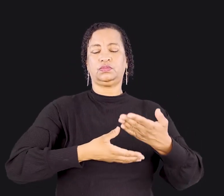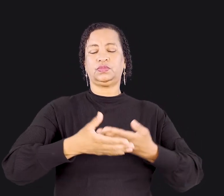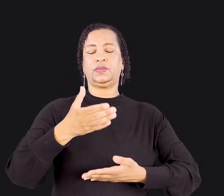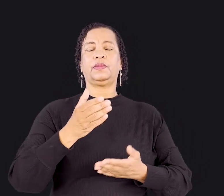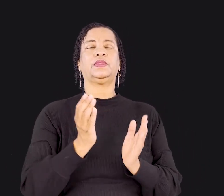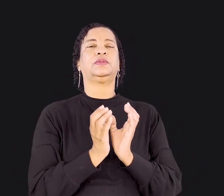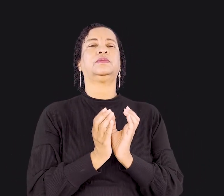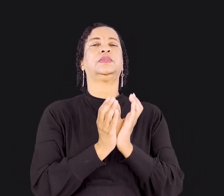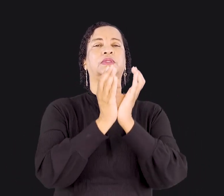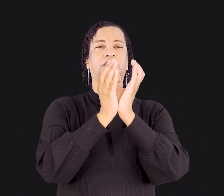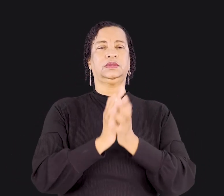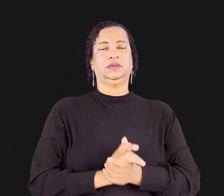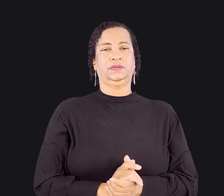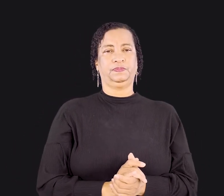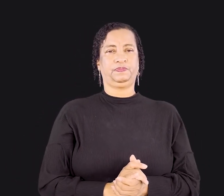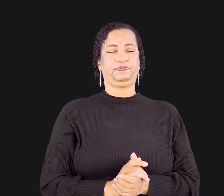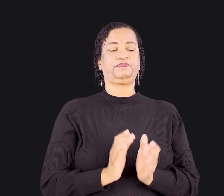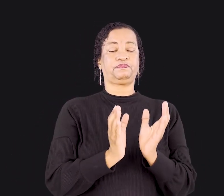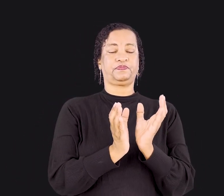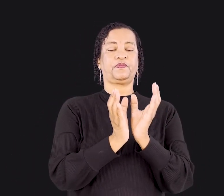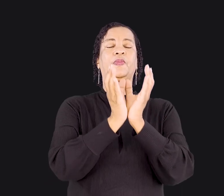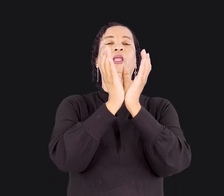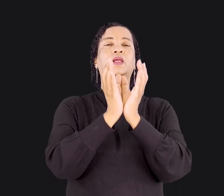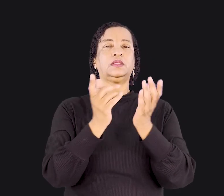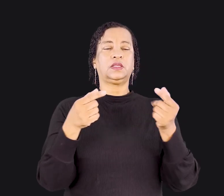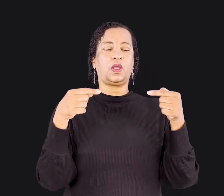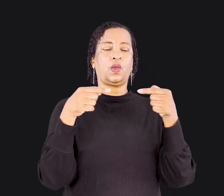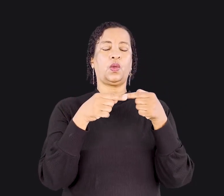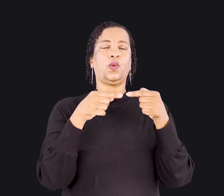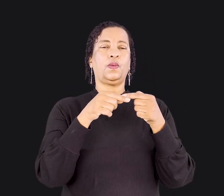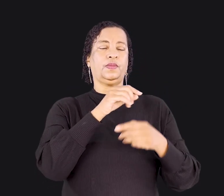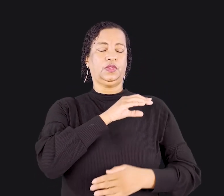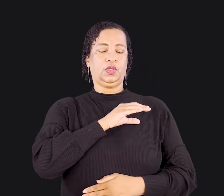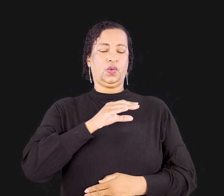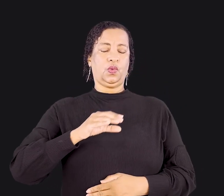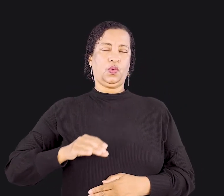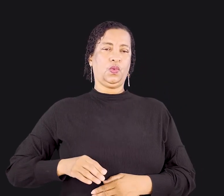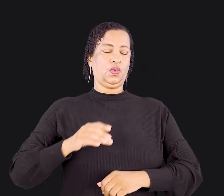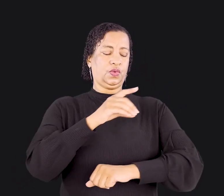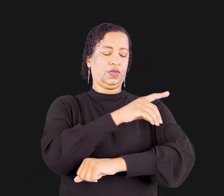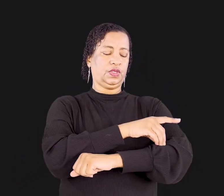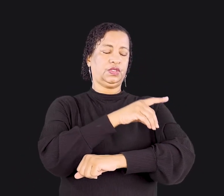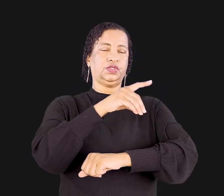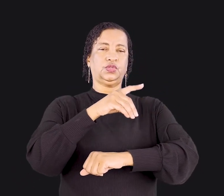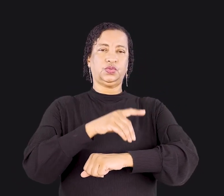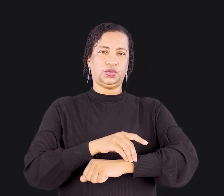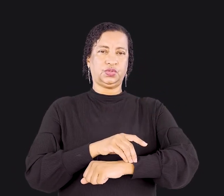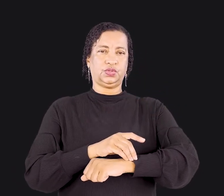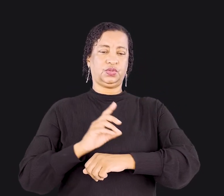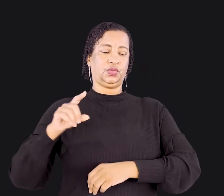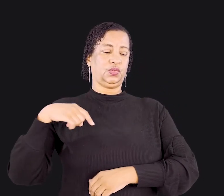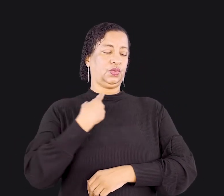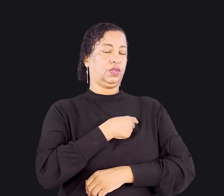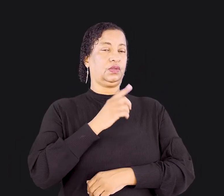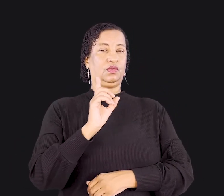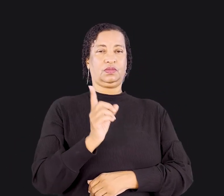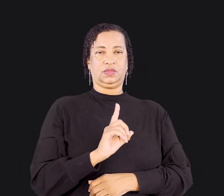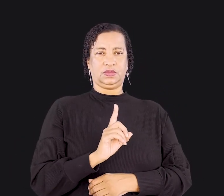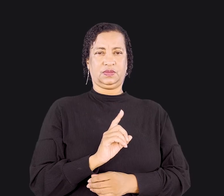ceia. O sacramento da Santa Ceia tem a ver com Cristo ser digno e nós indignos. Ele